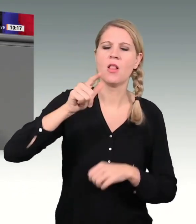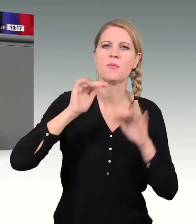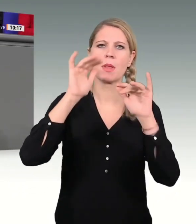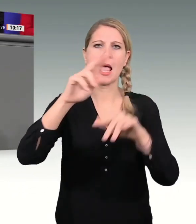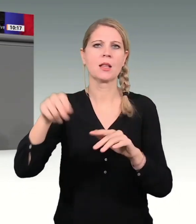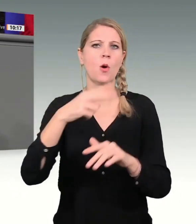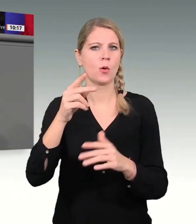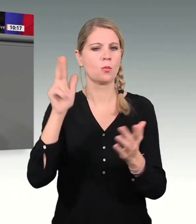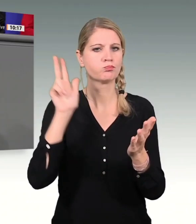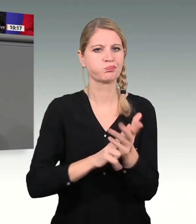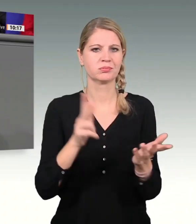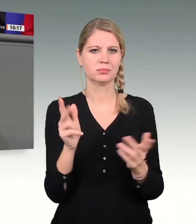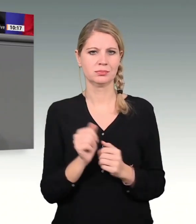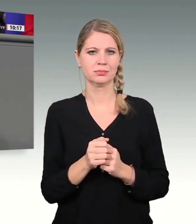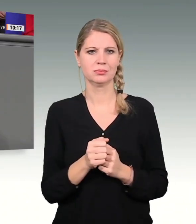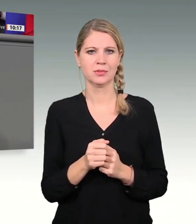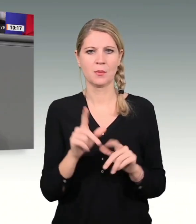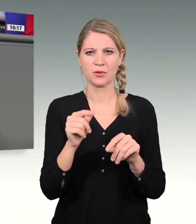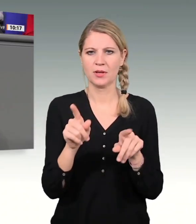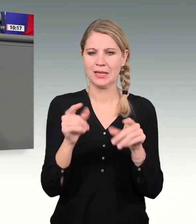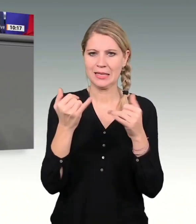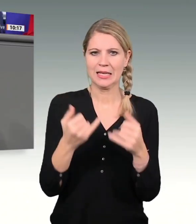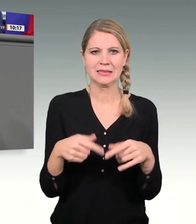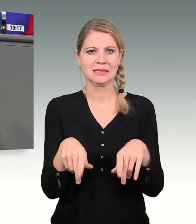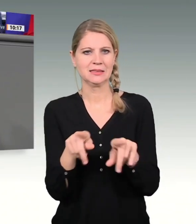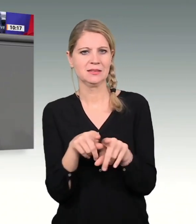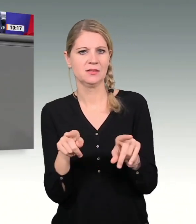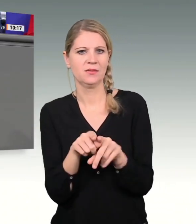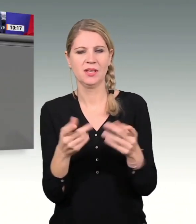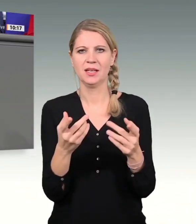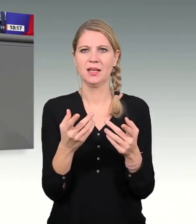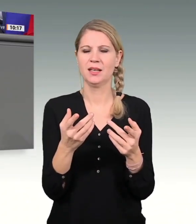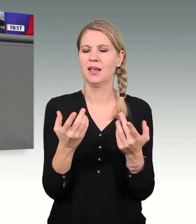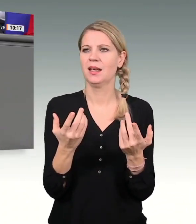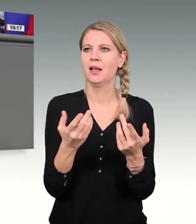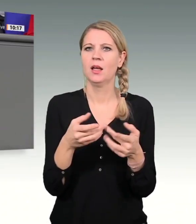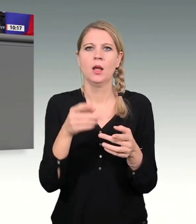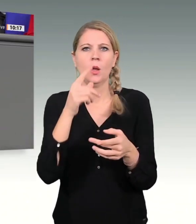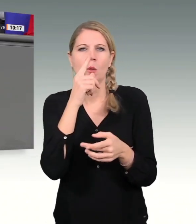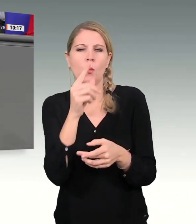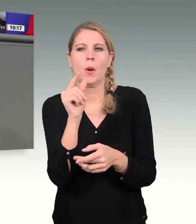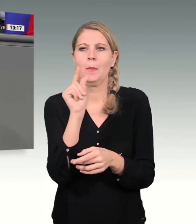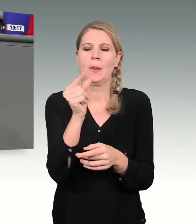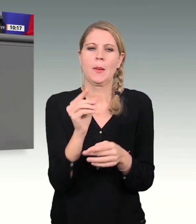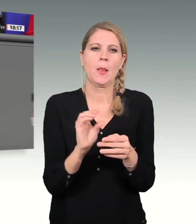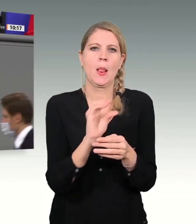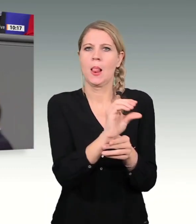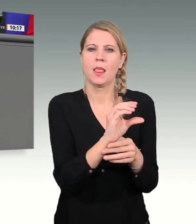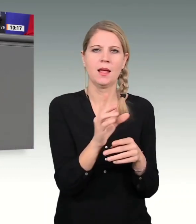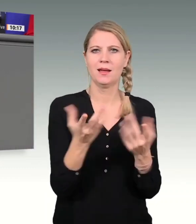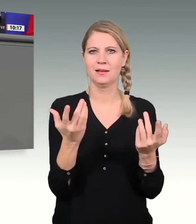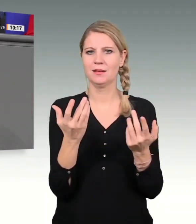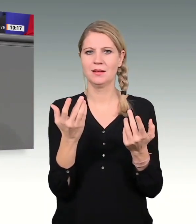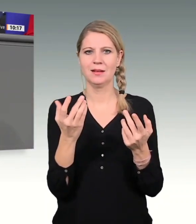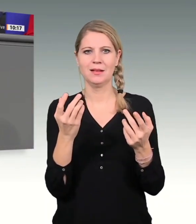hier jetzt nicht nur um einen Schluck aus der Pulle, sondern um das Leersaufen gleich mehrerer Kanister. Zitat